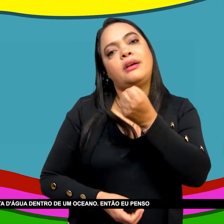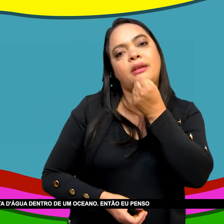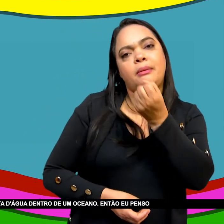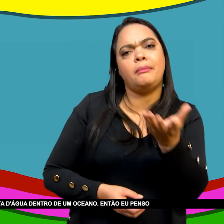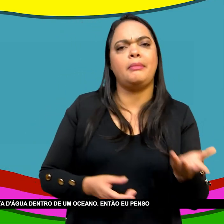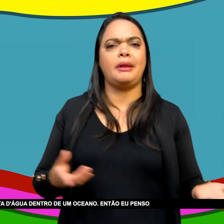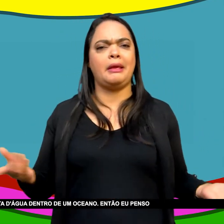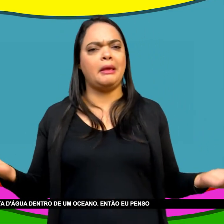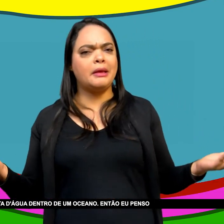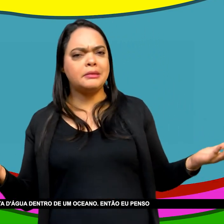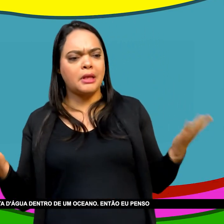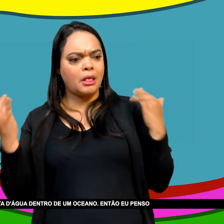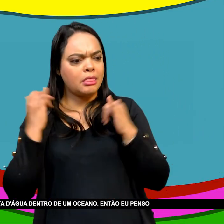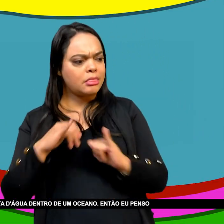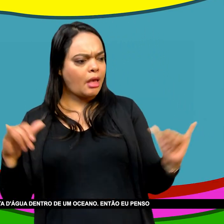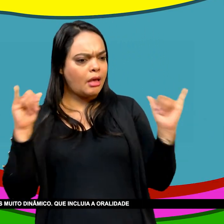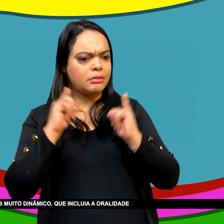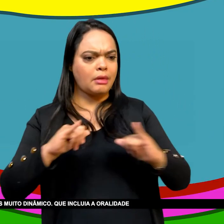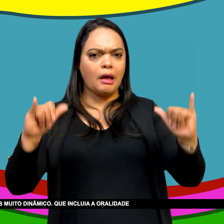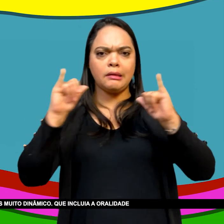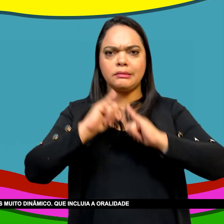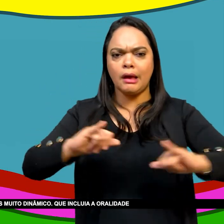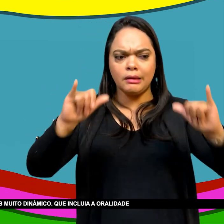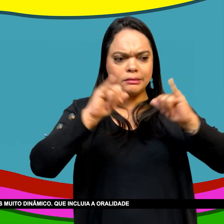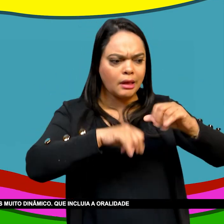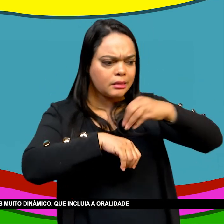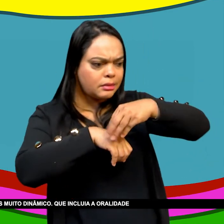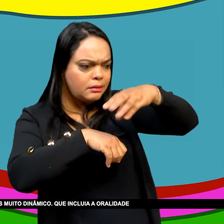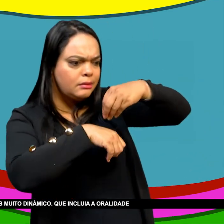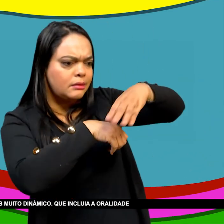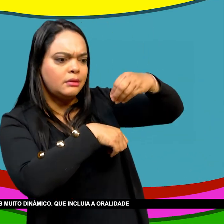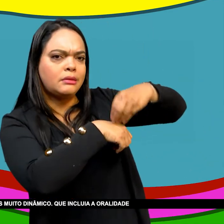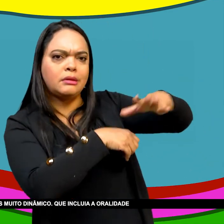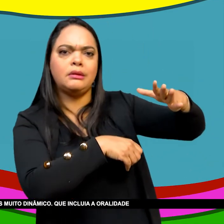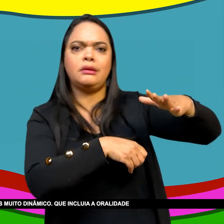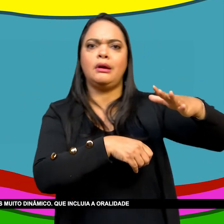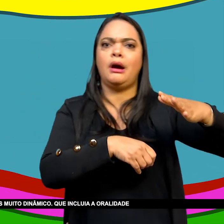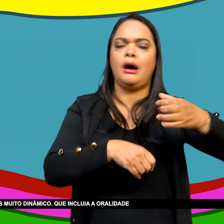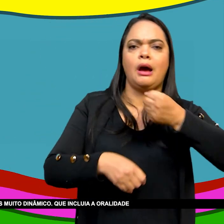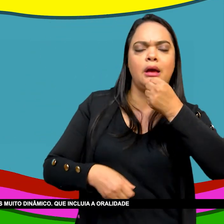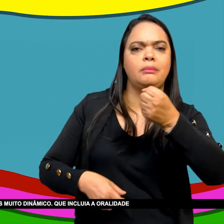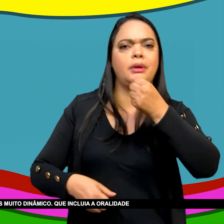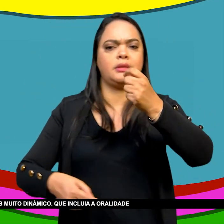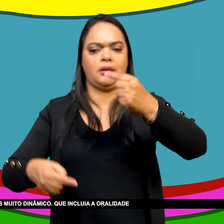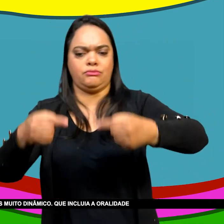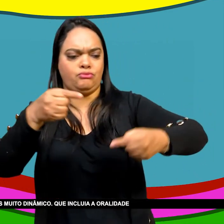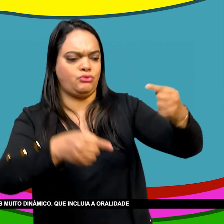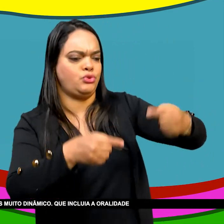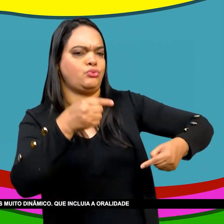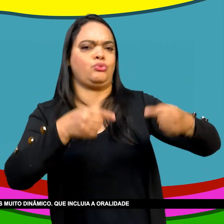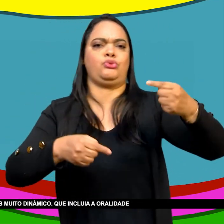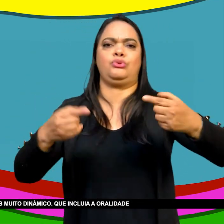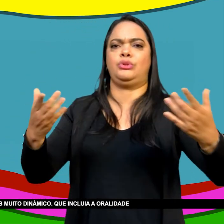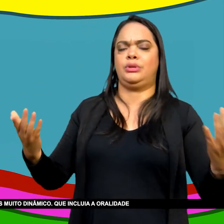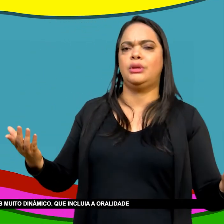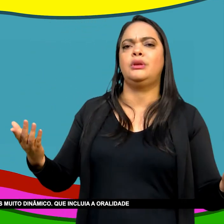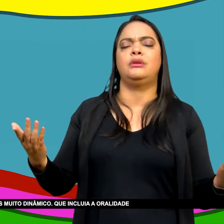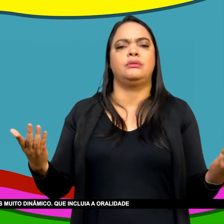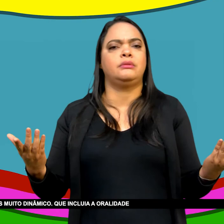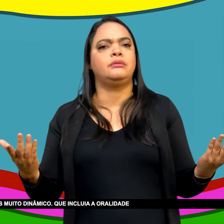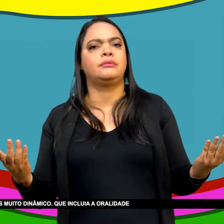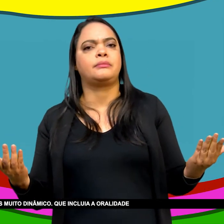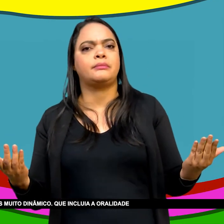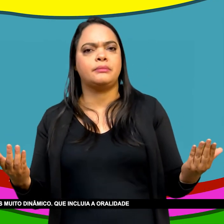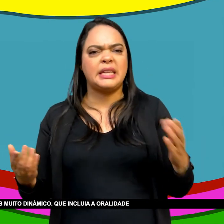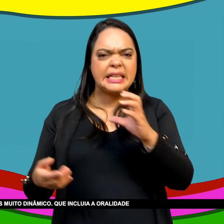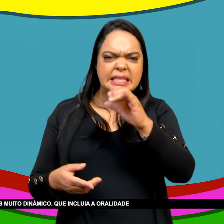Dentro de um oceano Então Eu penso Que a sociedade Da época Havia Um circuito De palavras Muito dinâmico Que